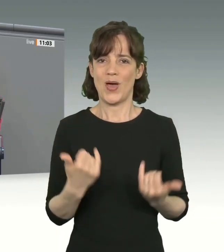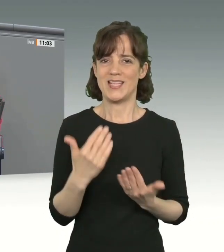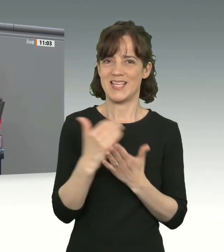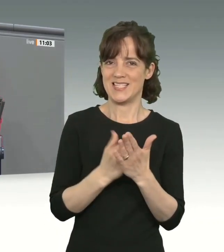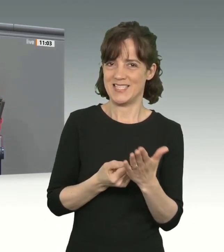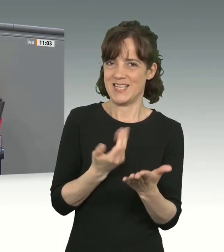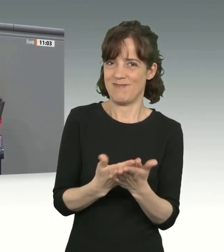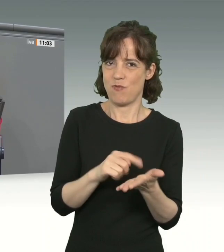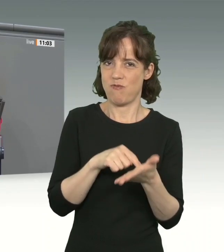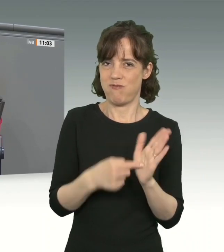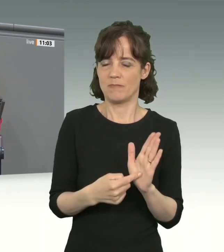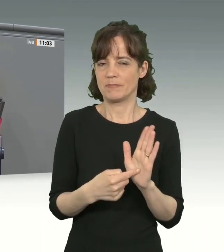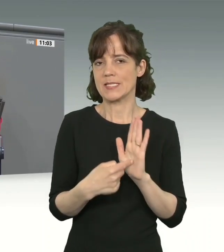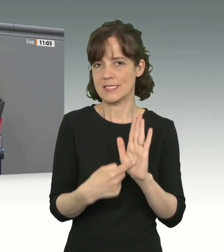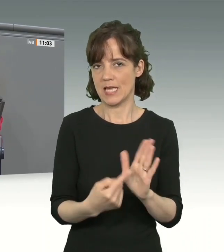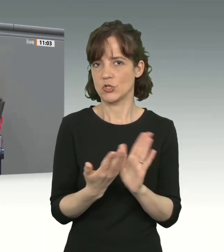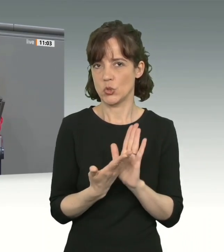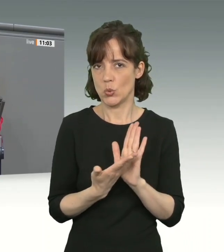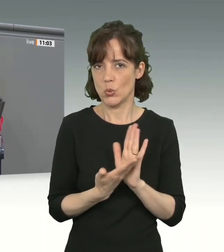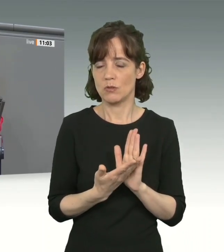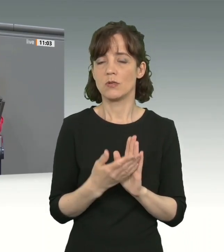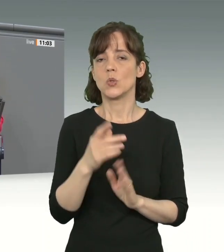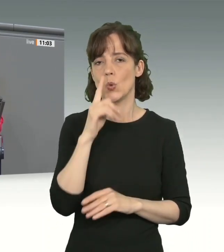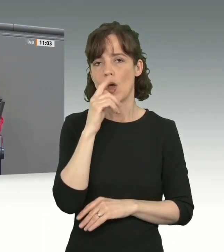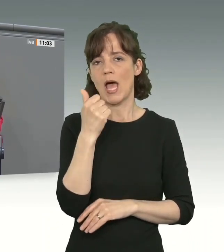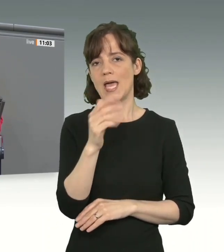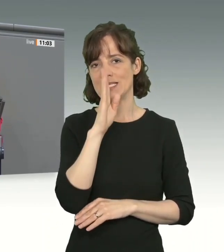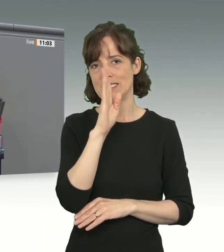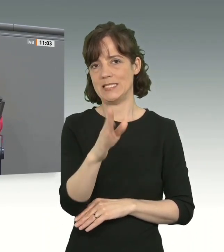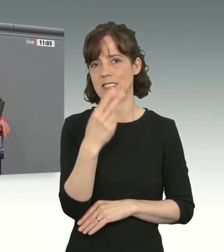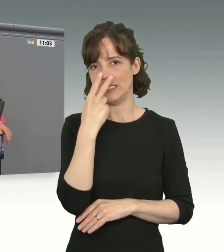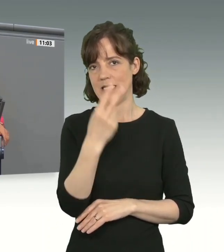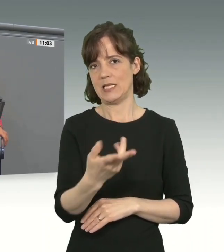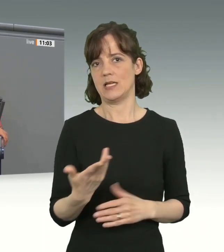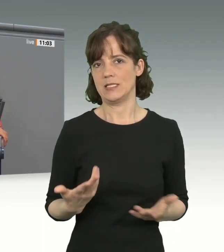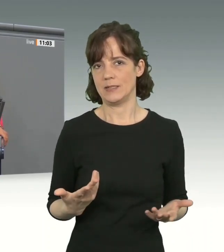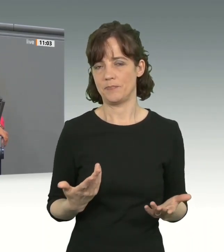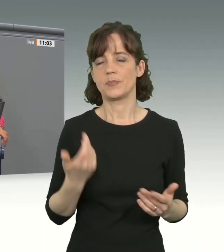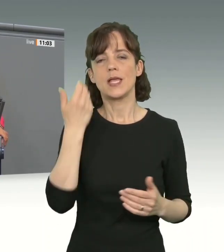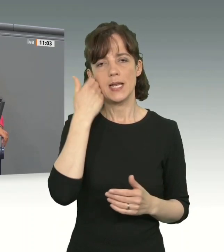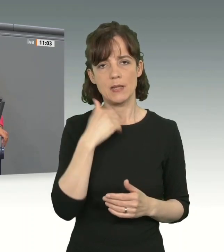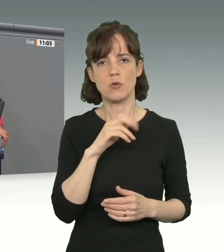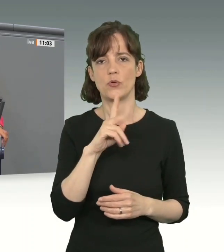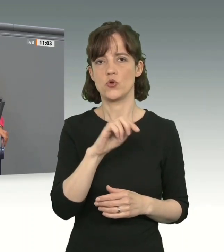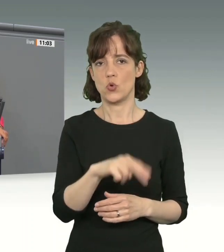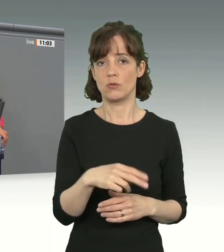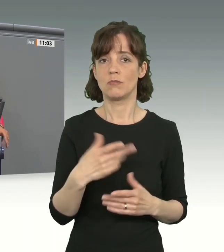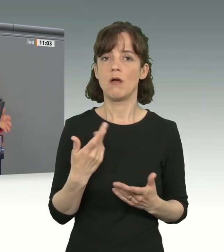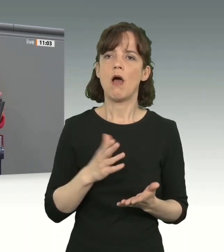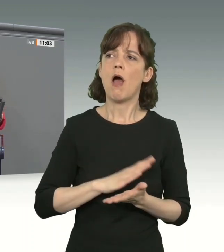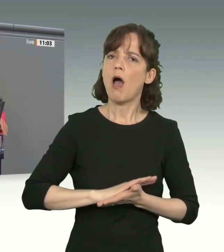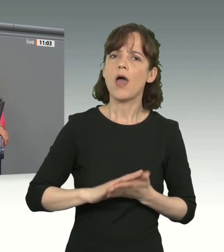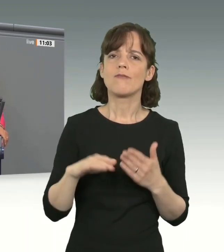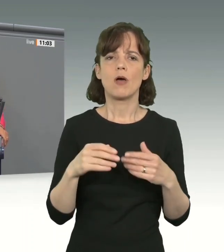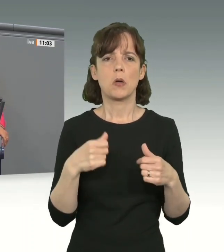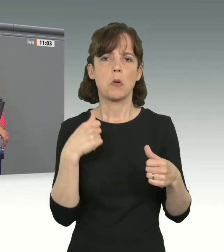zeigt das sinnbildlich. Es ist eindimensional und einseitig. Liebe Union, es genügt nicht einfach, ein